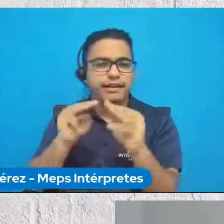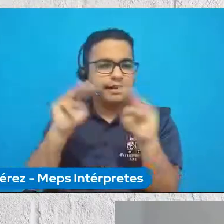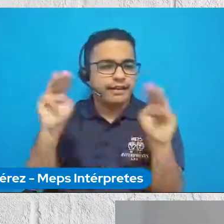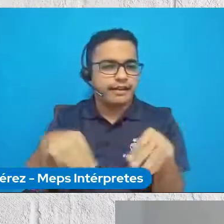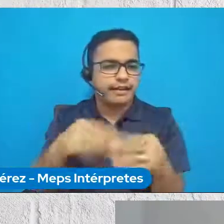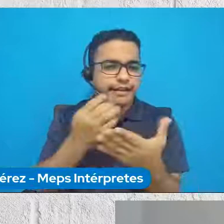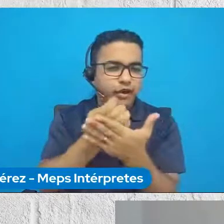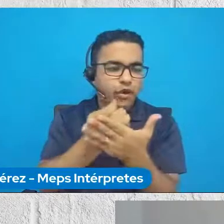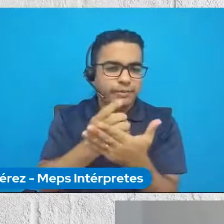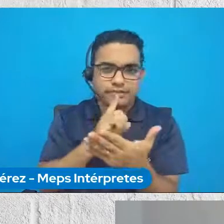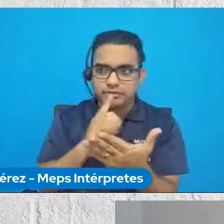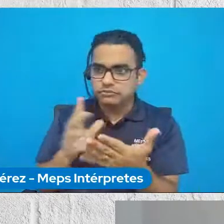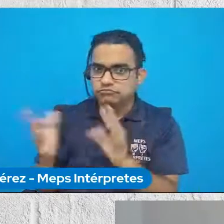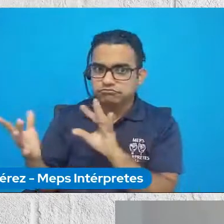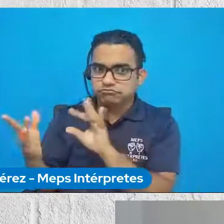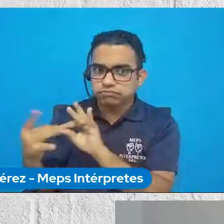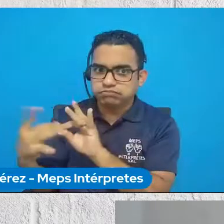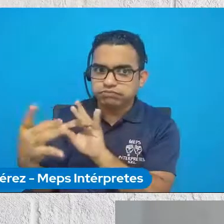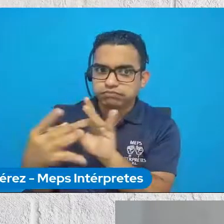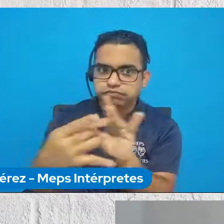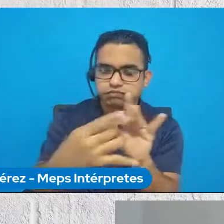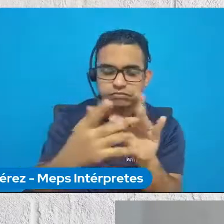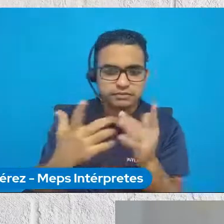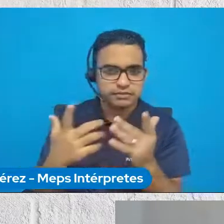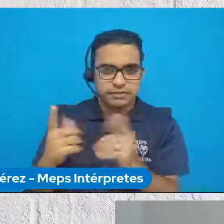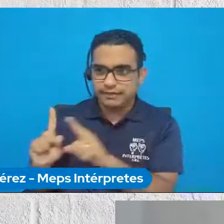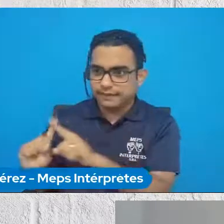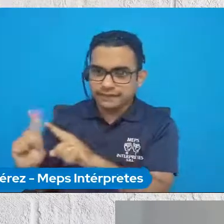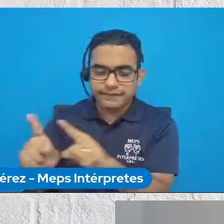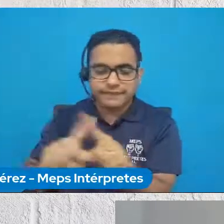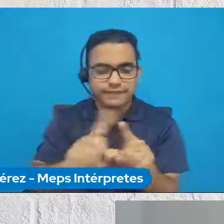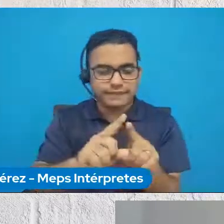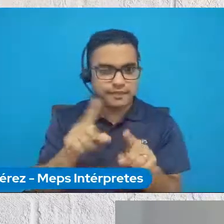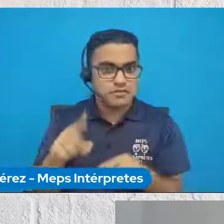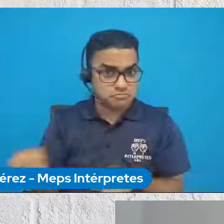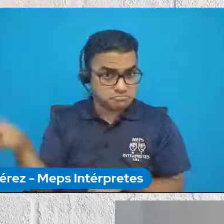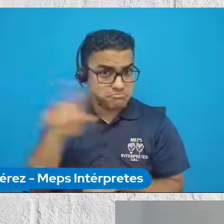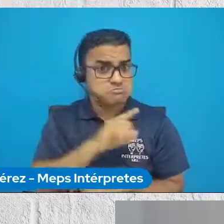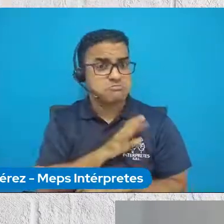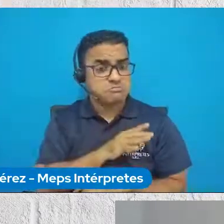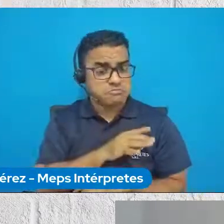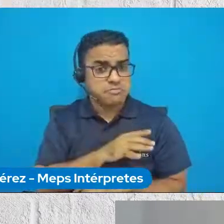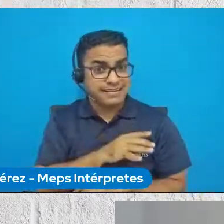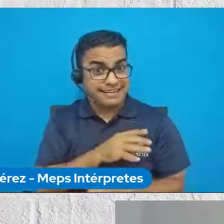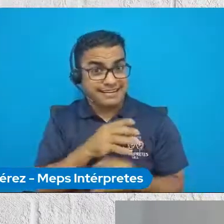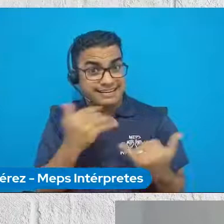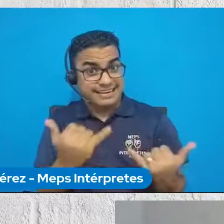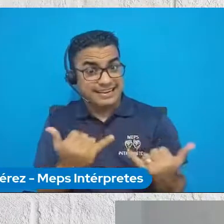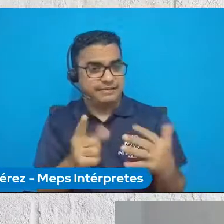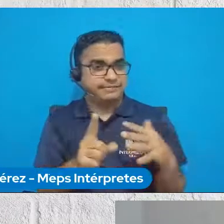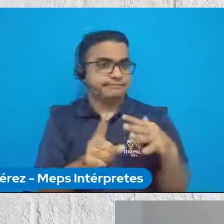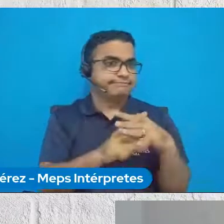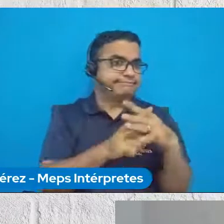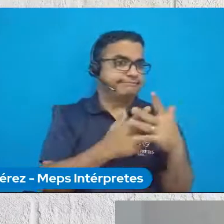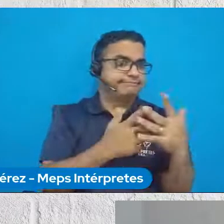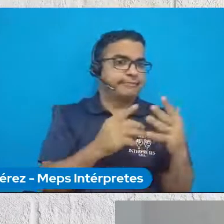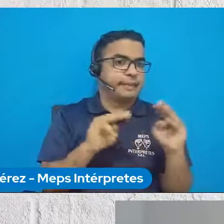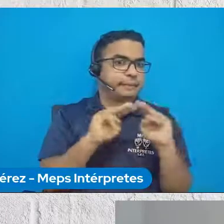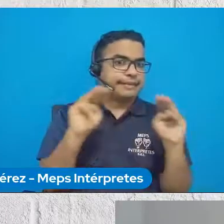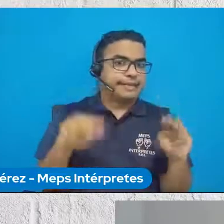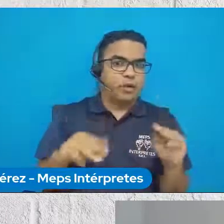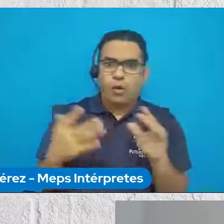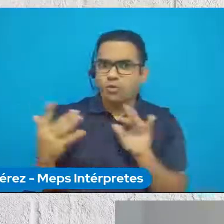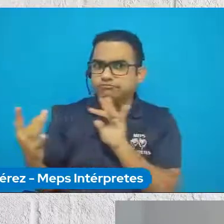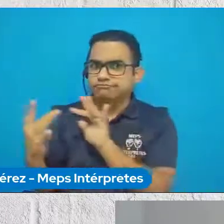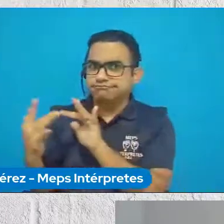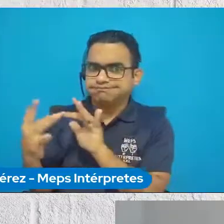que es bastante transversal y que de alguna manera han tenido que posicionarse frente a los ministerios para decir sí,